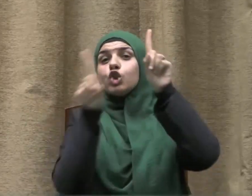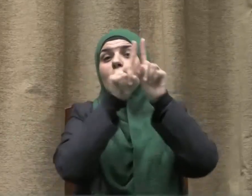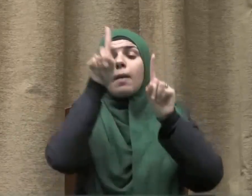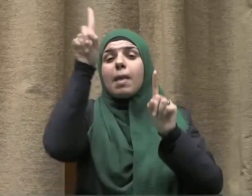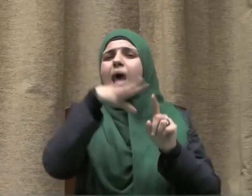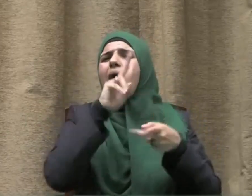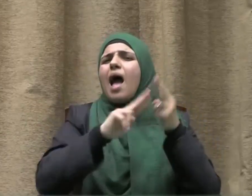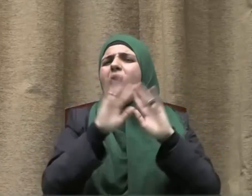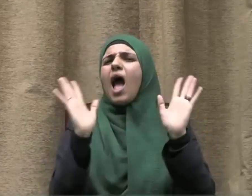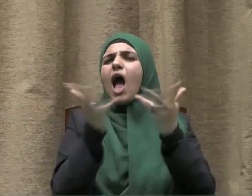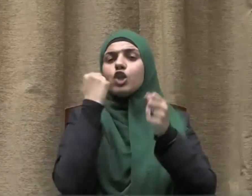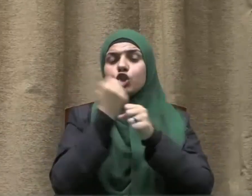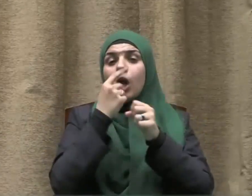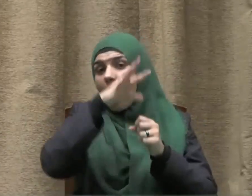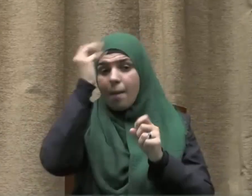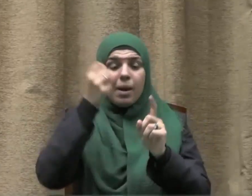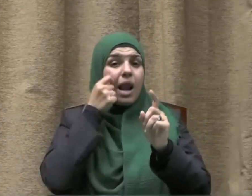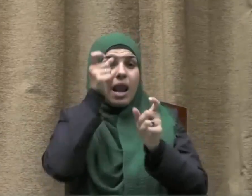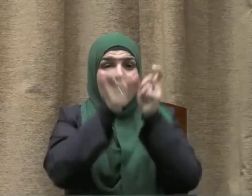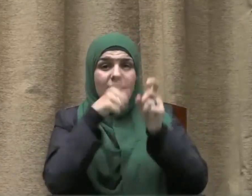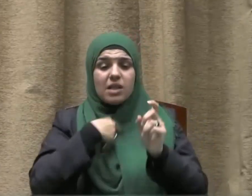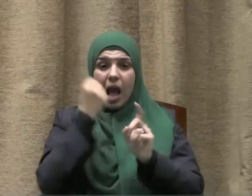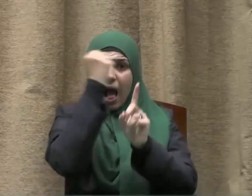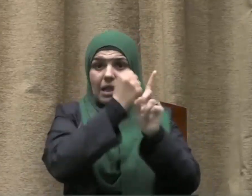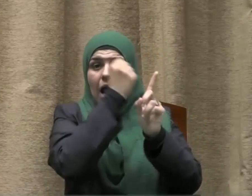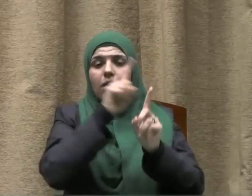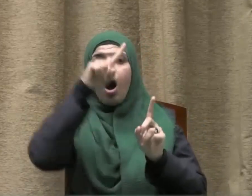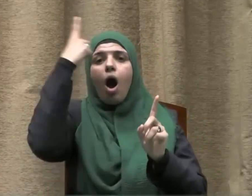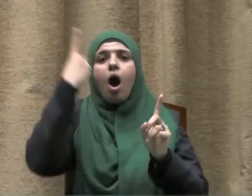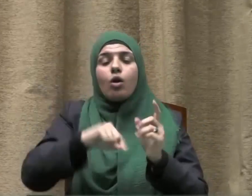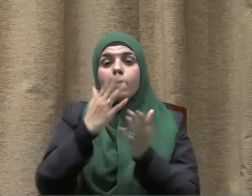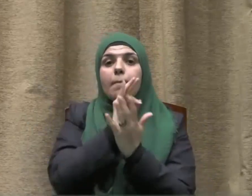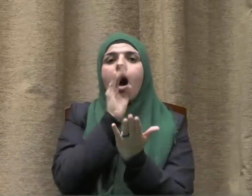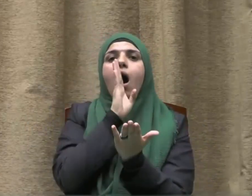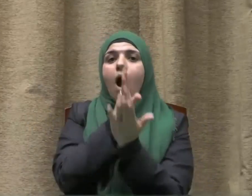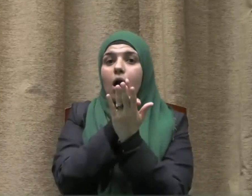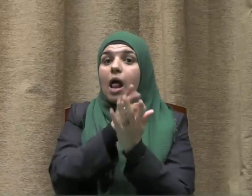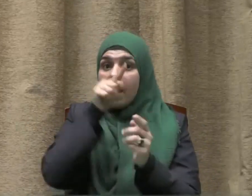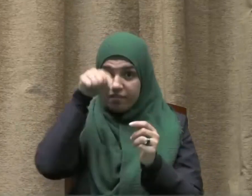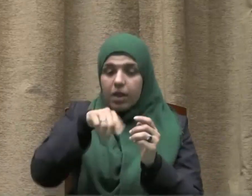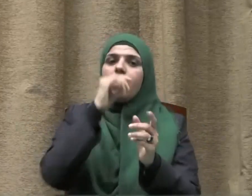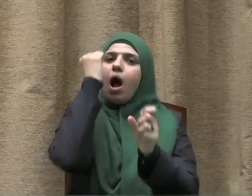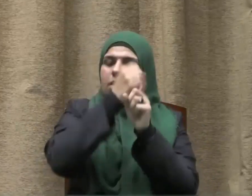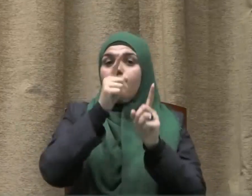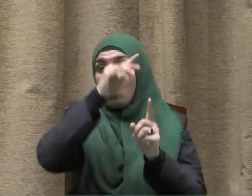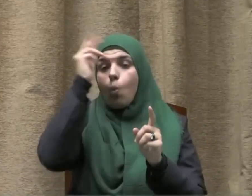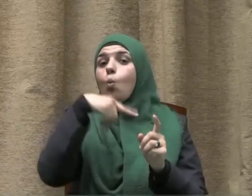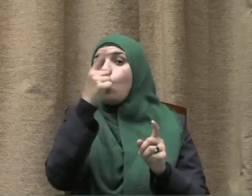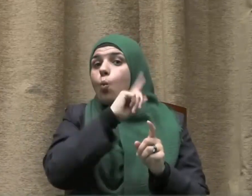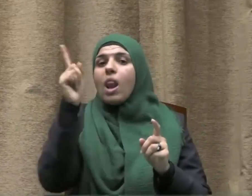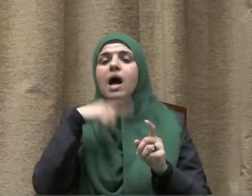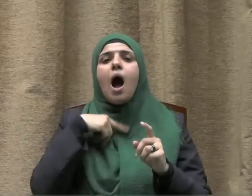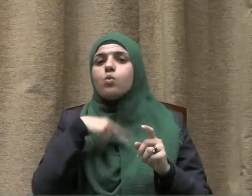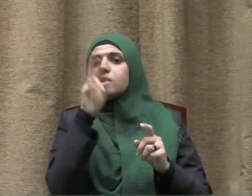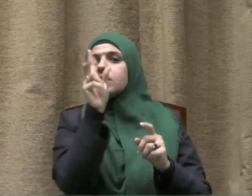شيئا ولا تقتلوا النفس التي حرم الله إلا بالحق ولا تزنوا ولا